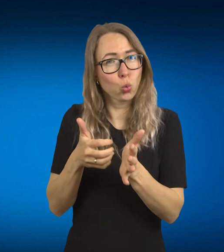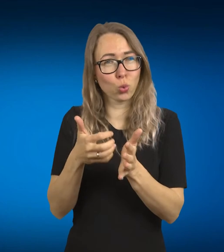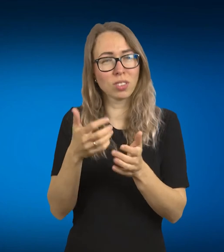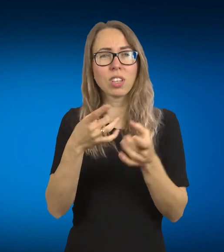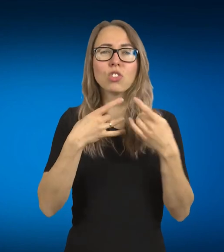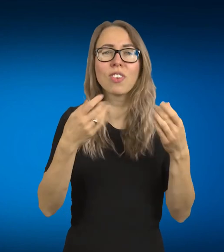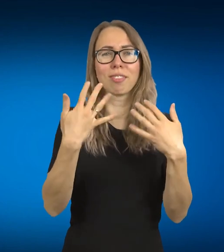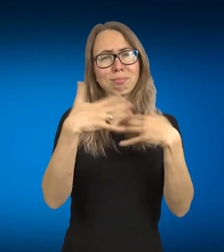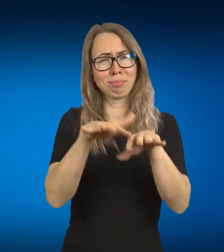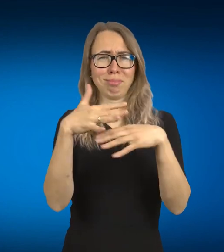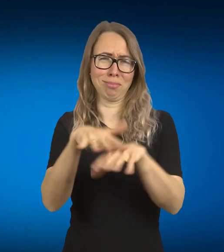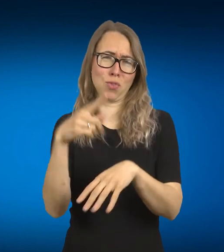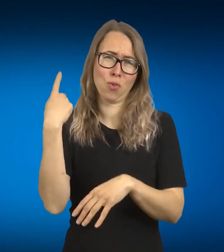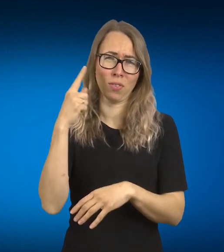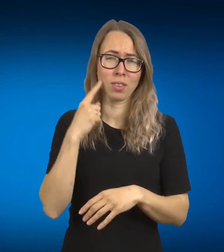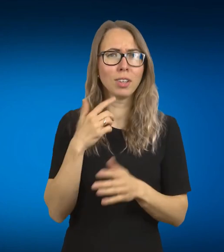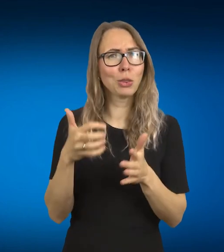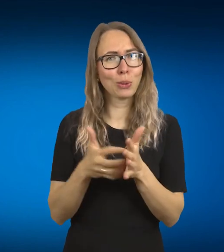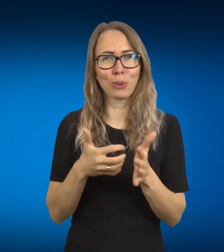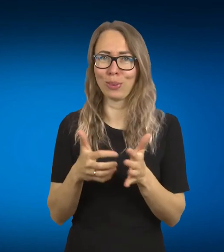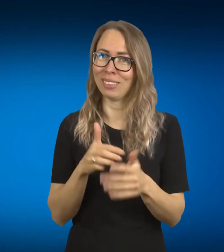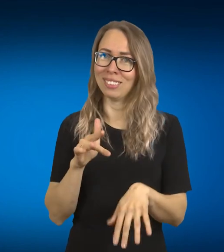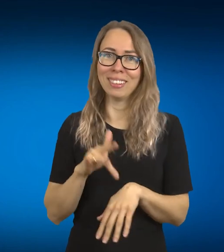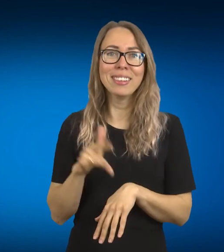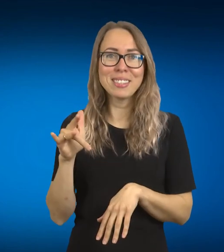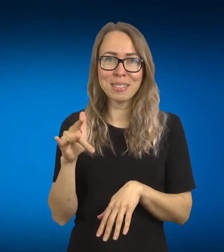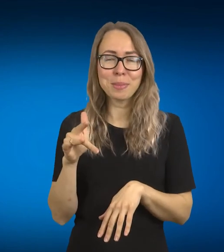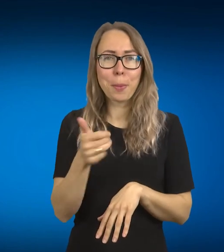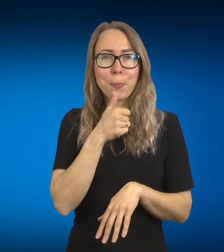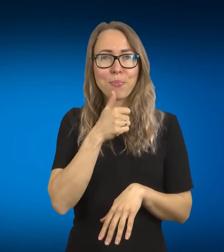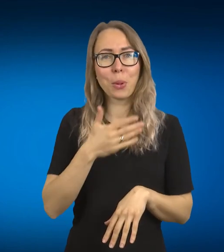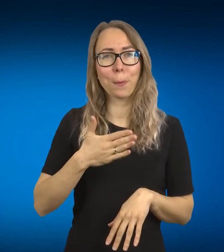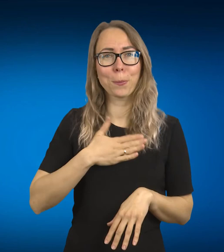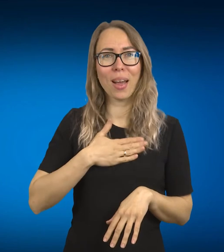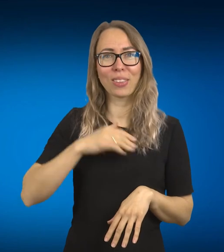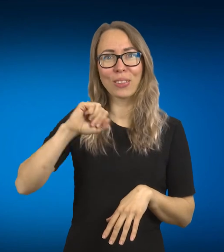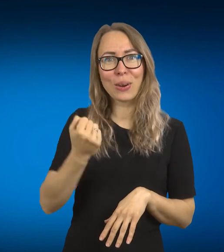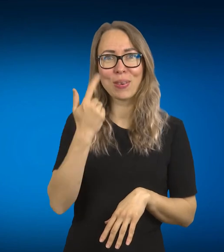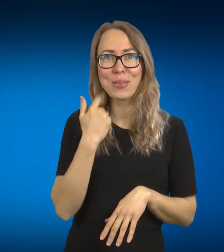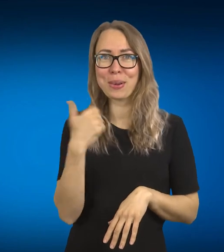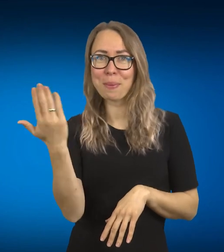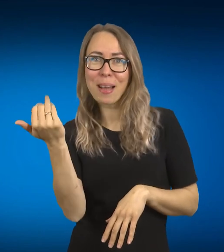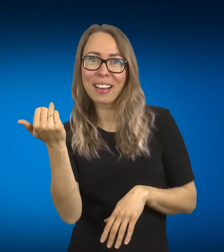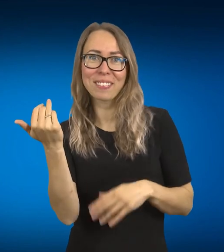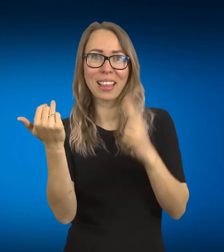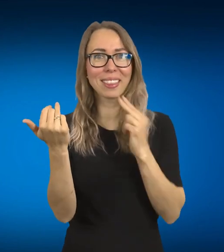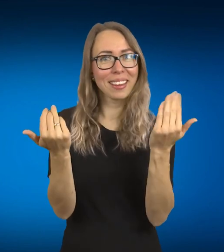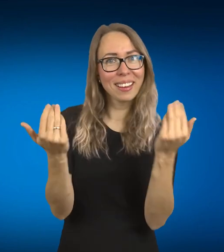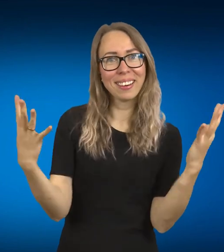aš savo draugus kažkur ir noriu pasikviesti, bet esu iki galva, kaip čia suderinti, ir vertėja